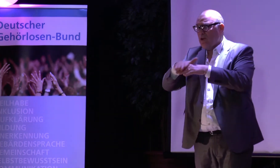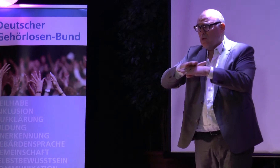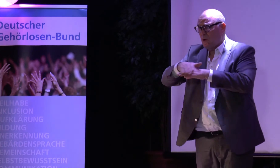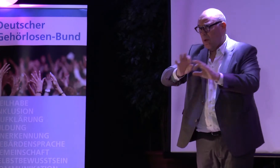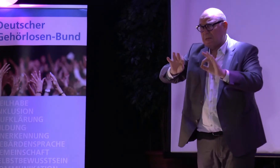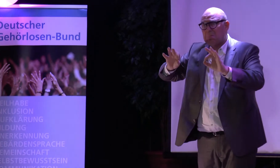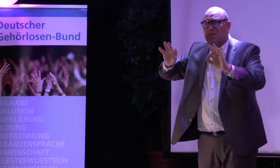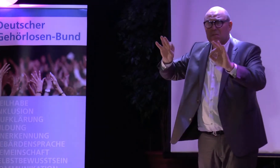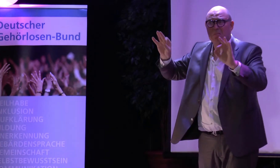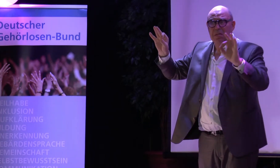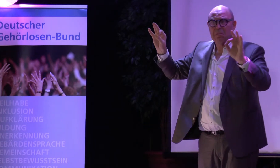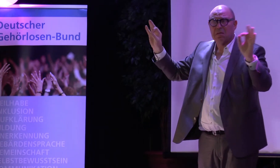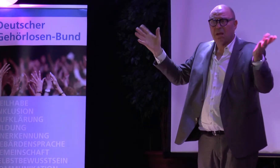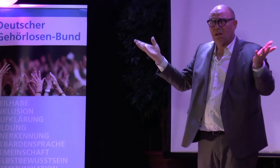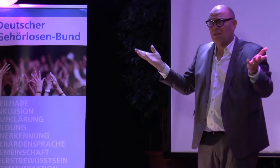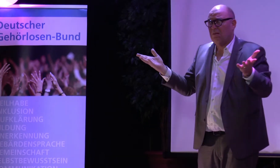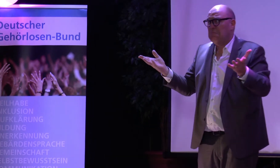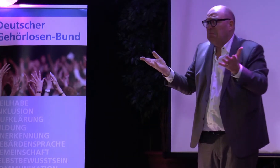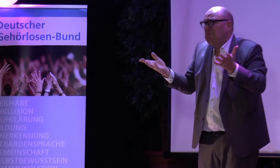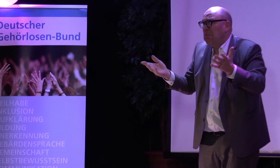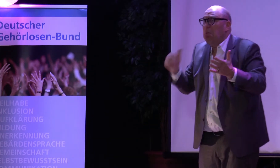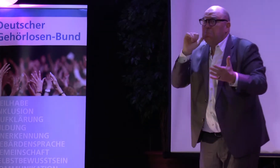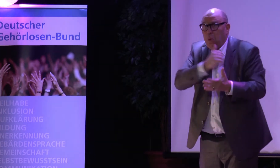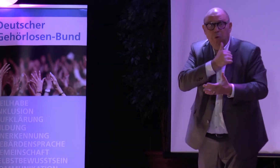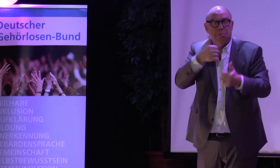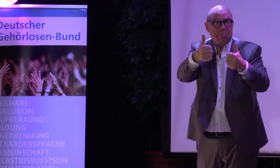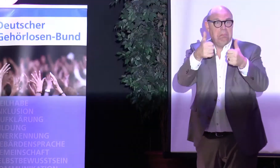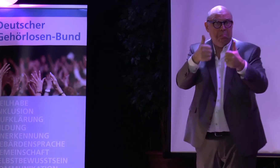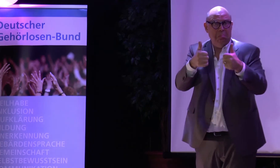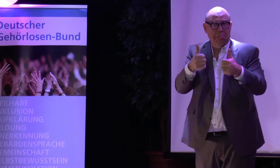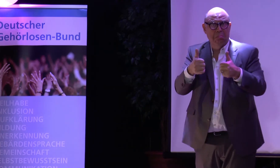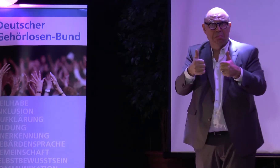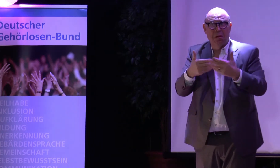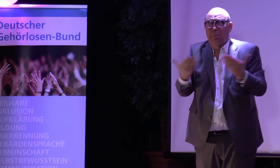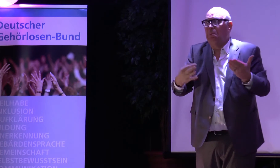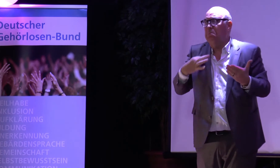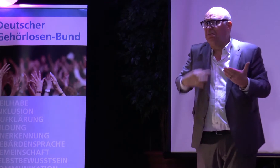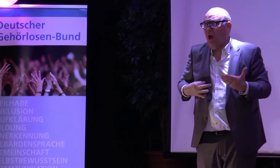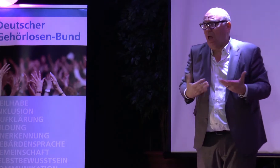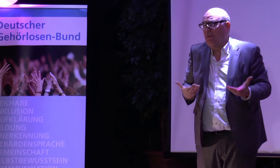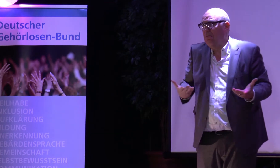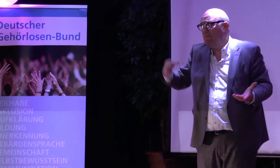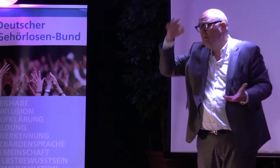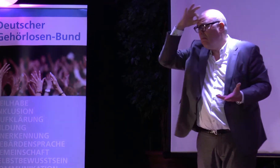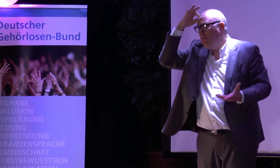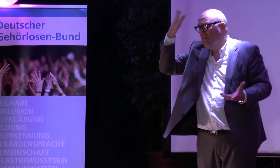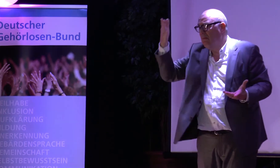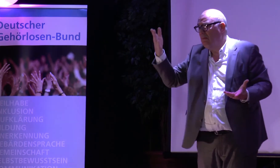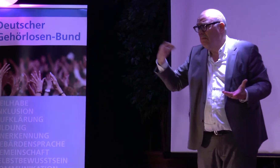Und auch zum Teil sind die Gesetze viel verbessert worden. Die Teilhabe, das ist super. Im